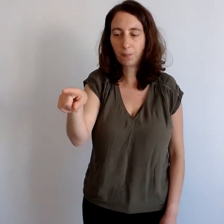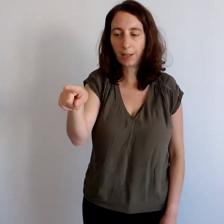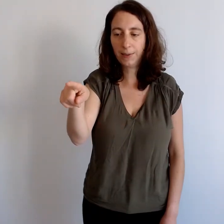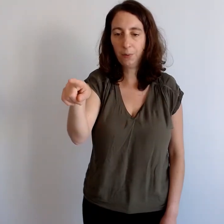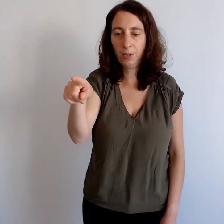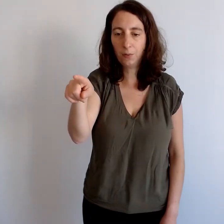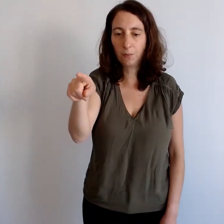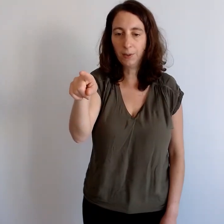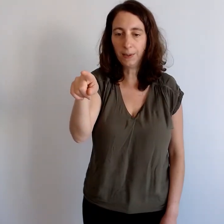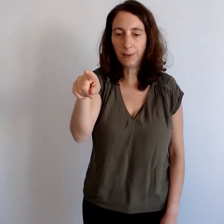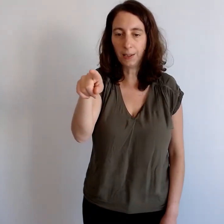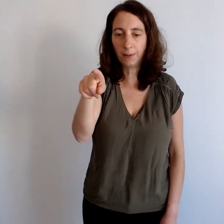ces huit que vous dessinez.